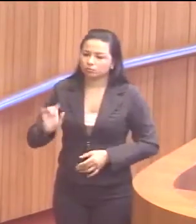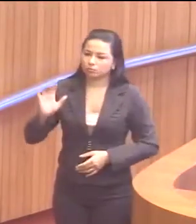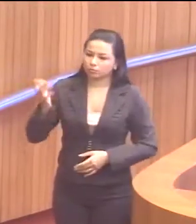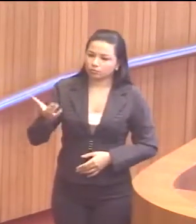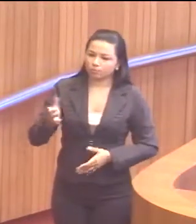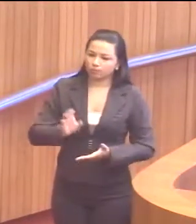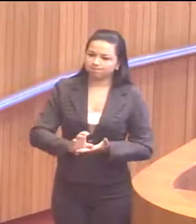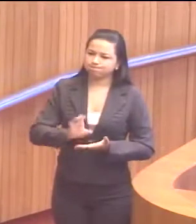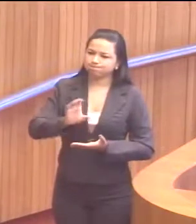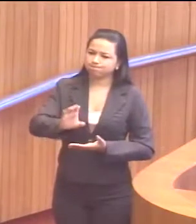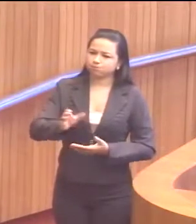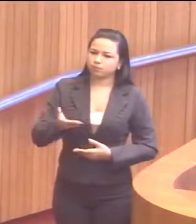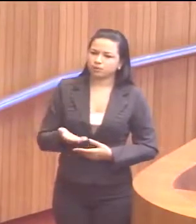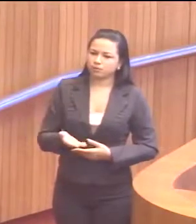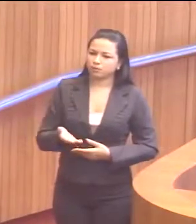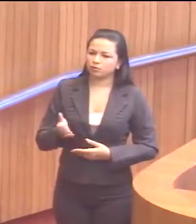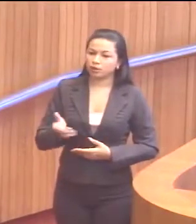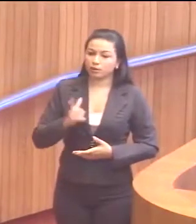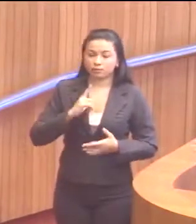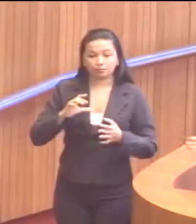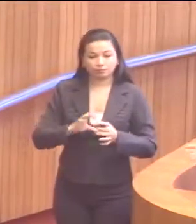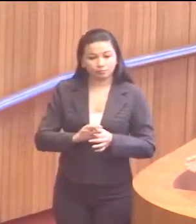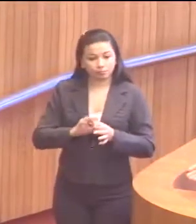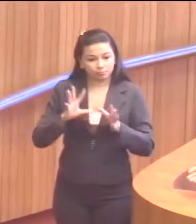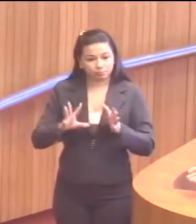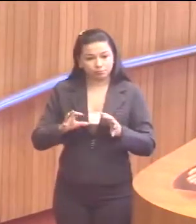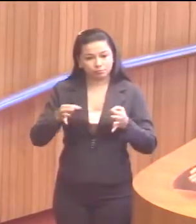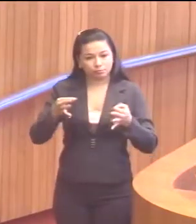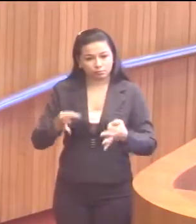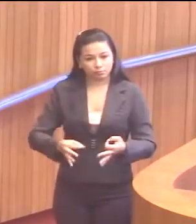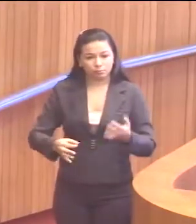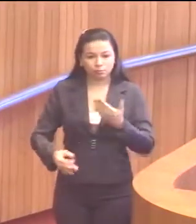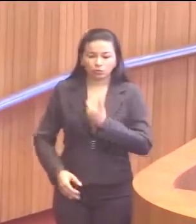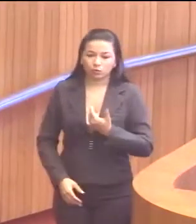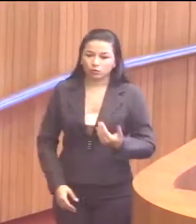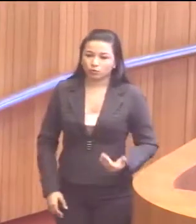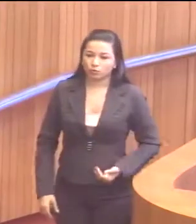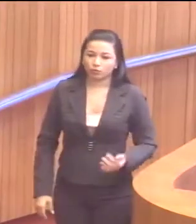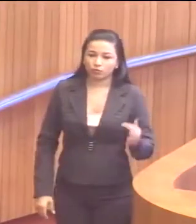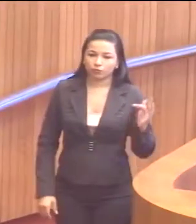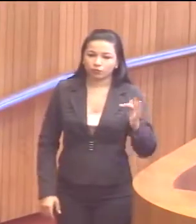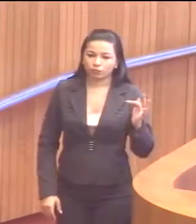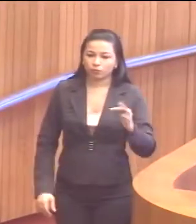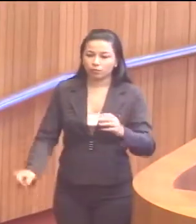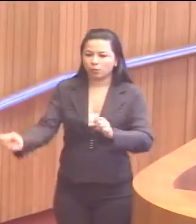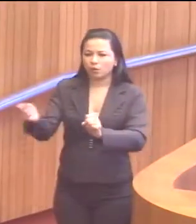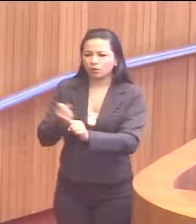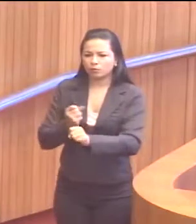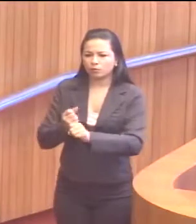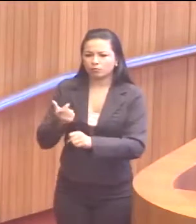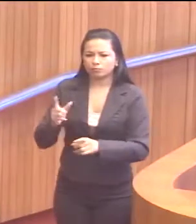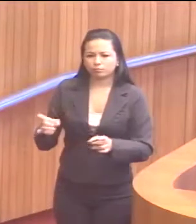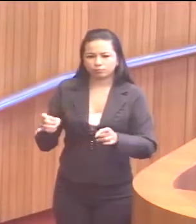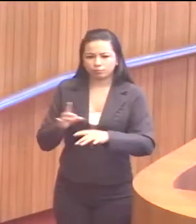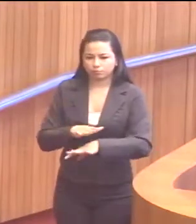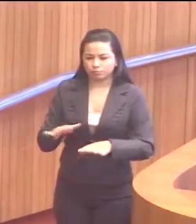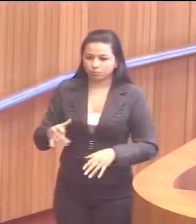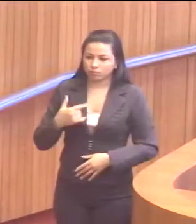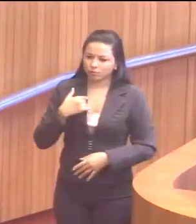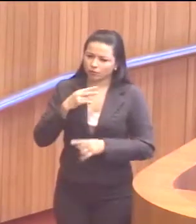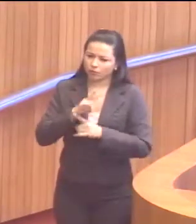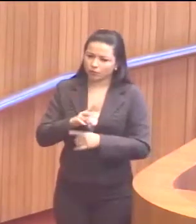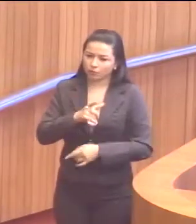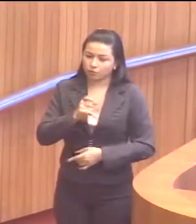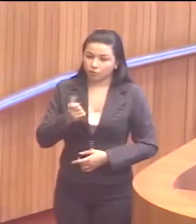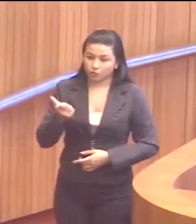feito? Com os recursos que estavam garantidos pelo governo federal e as obras que não acabaram. Aí eu